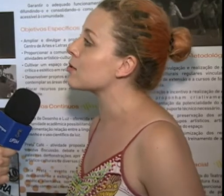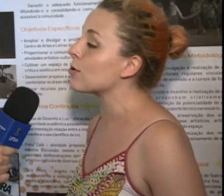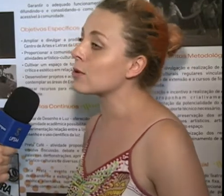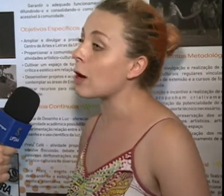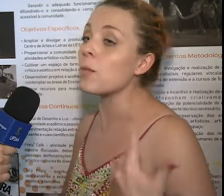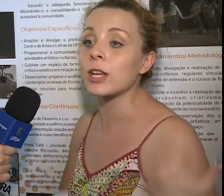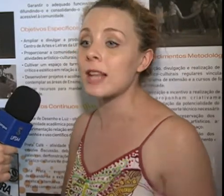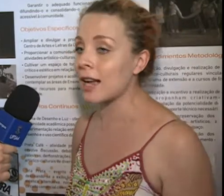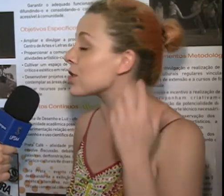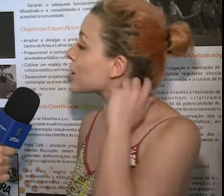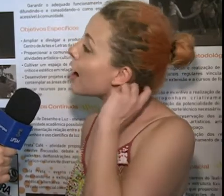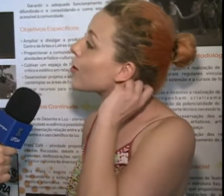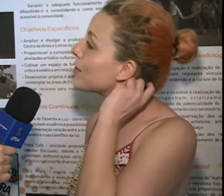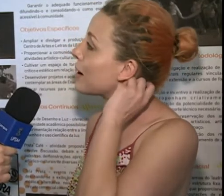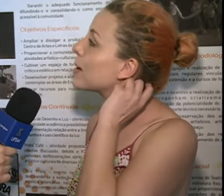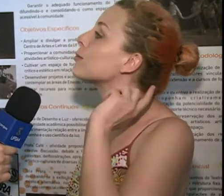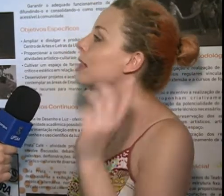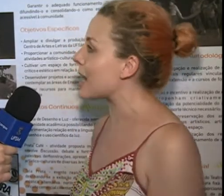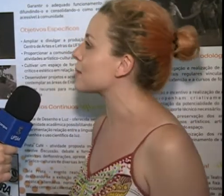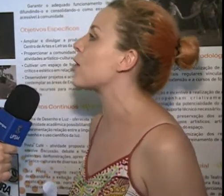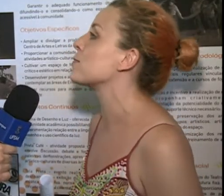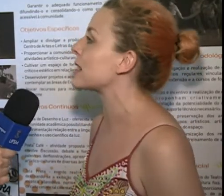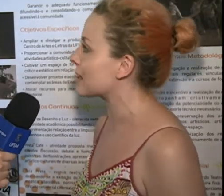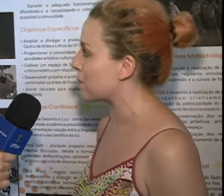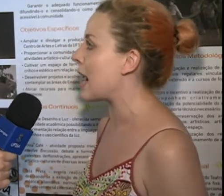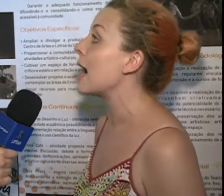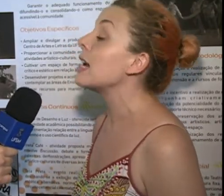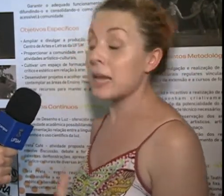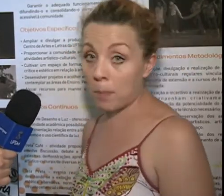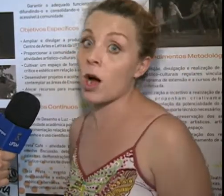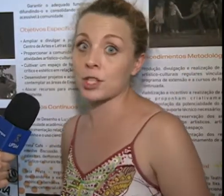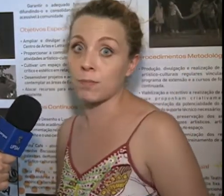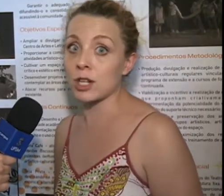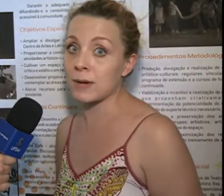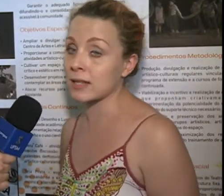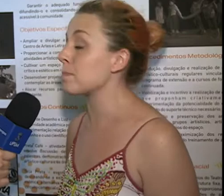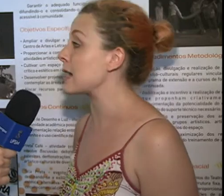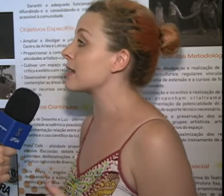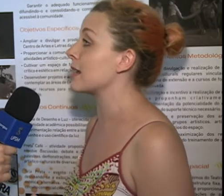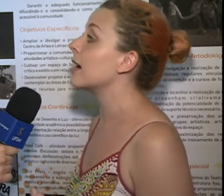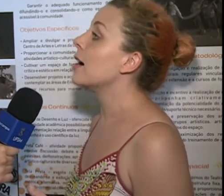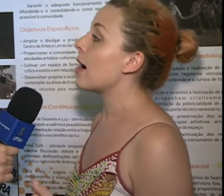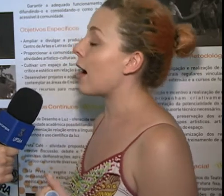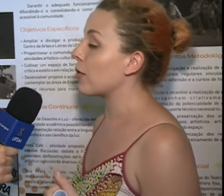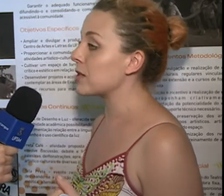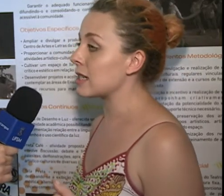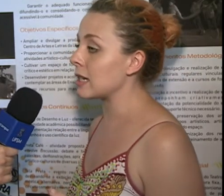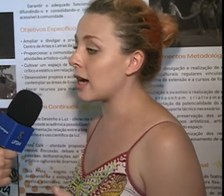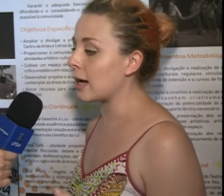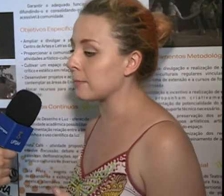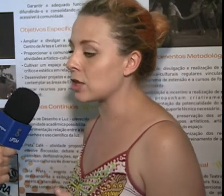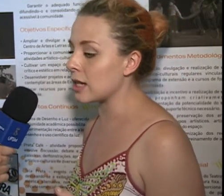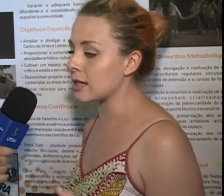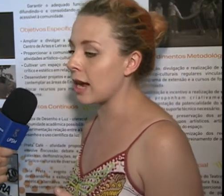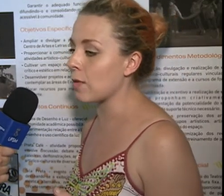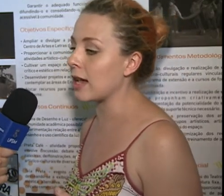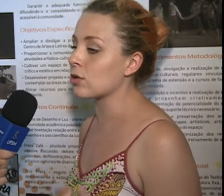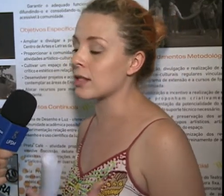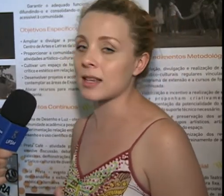da comunidade em geral que vem perguntar se pode participar, e pode, pode participar sim. A oficina de desenho é todas as